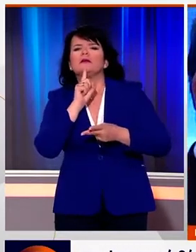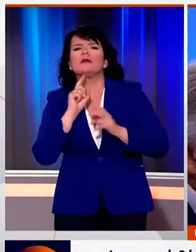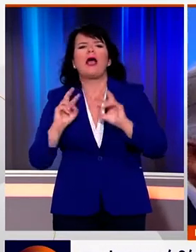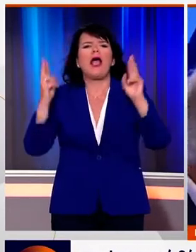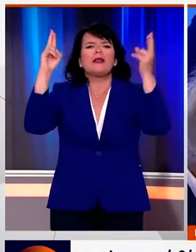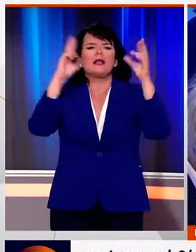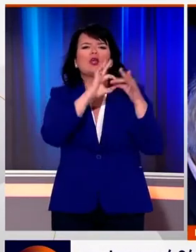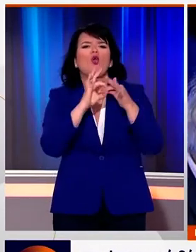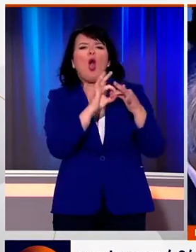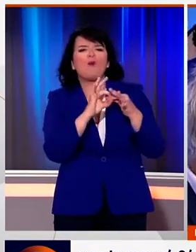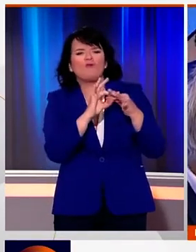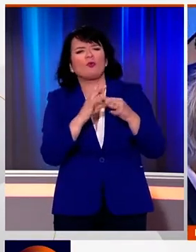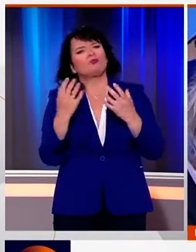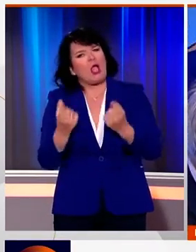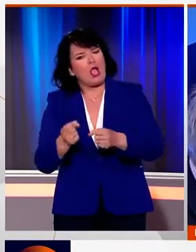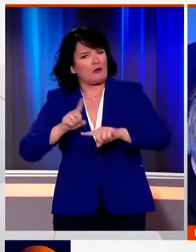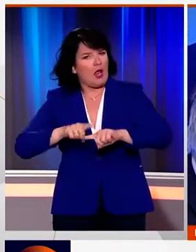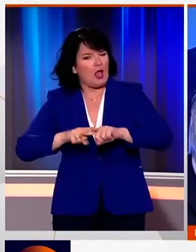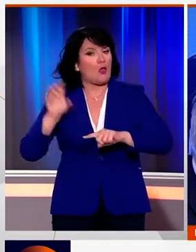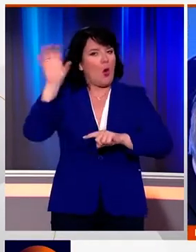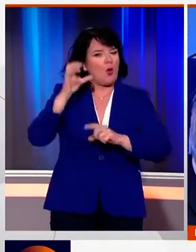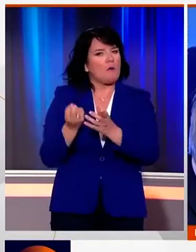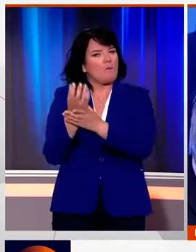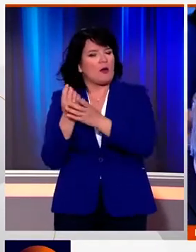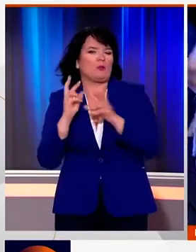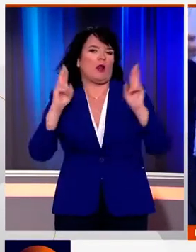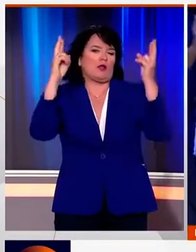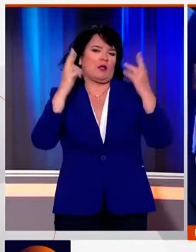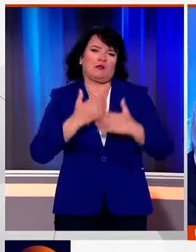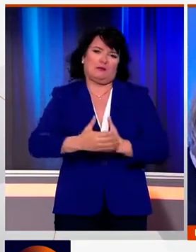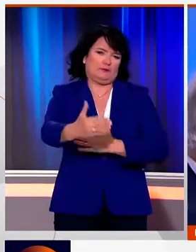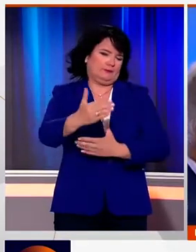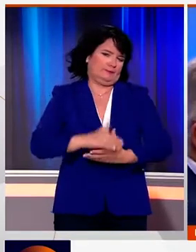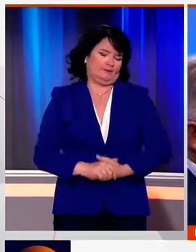ενεργειακός κόμβος η Ελλάδα μετατρέπεται σε χώρα παραγωγής ενέργειας.